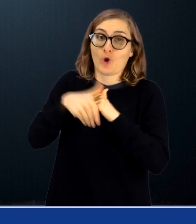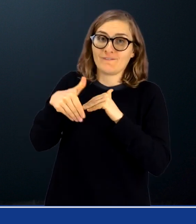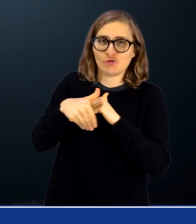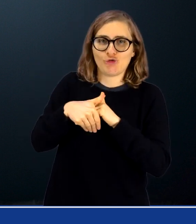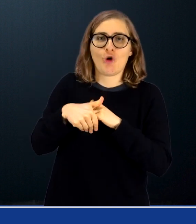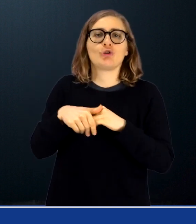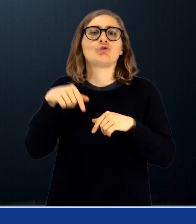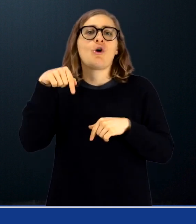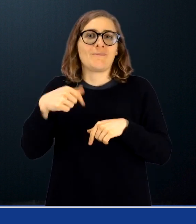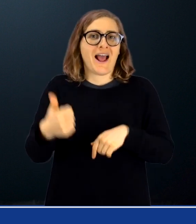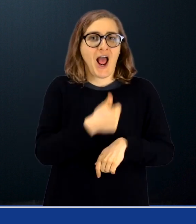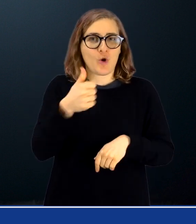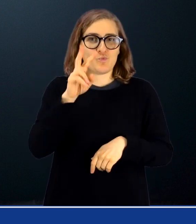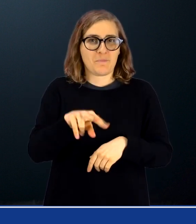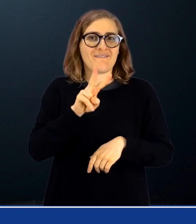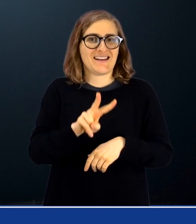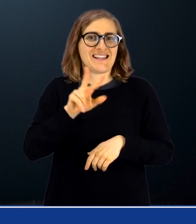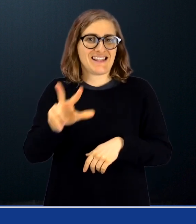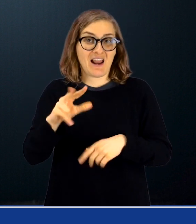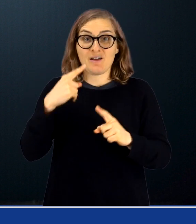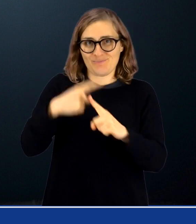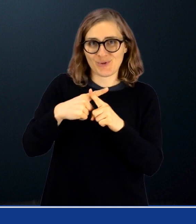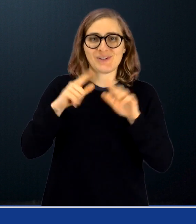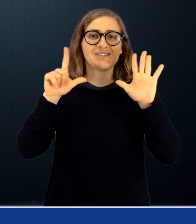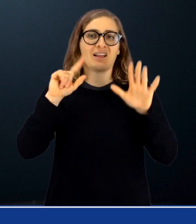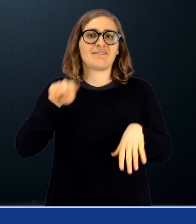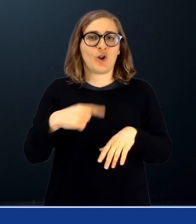provvisorio del più 7,3% per il 2023.